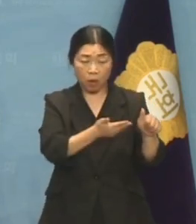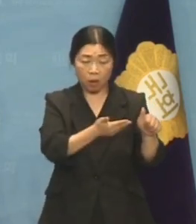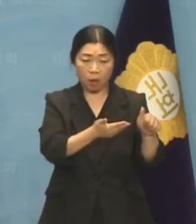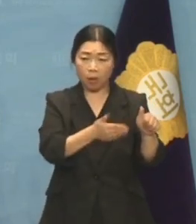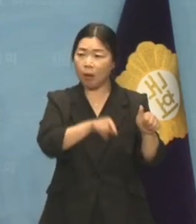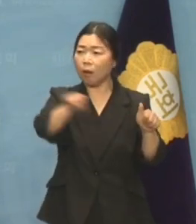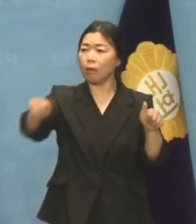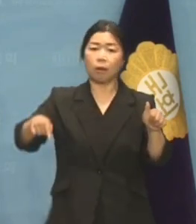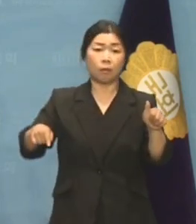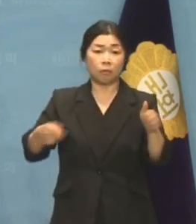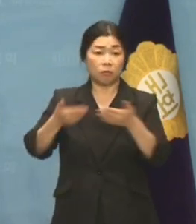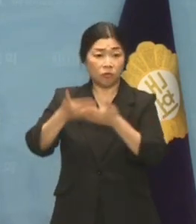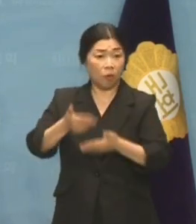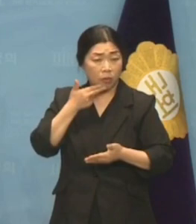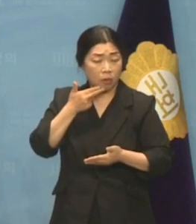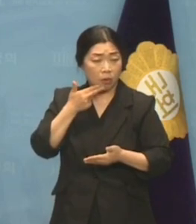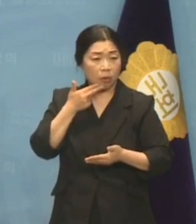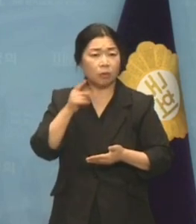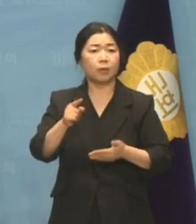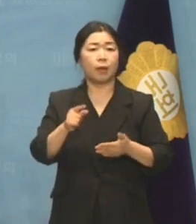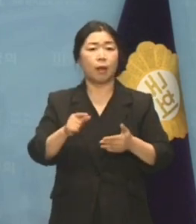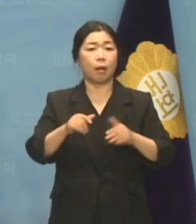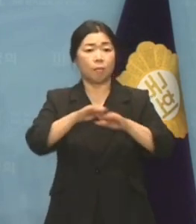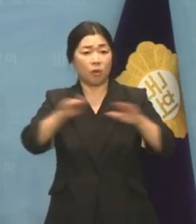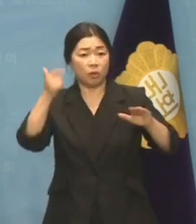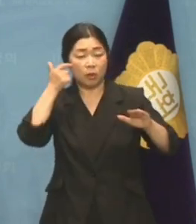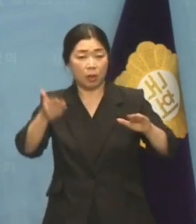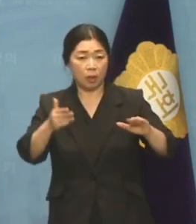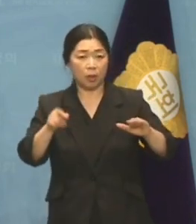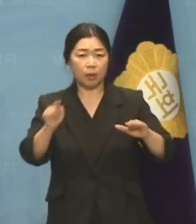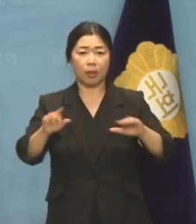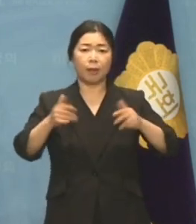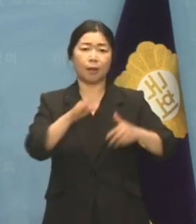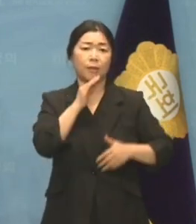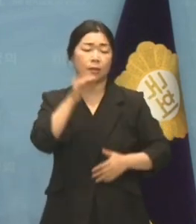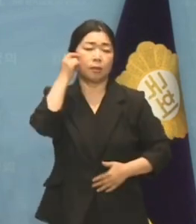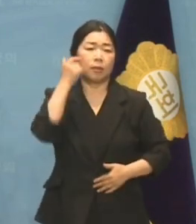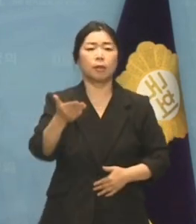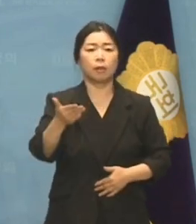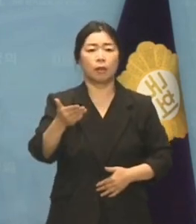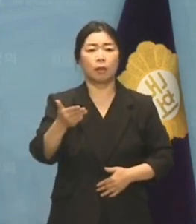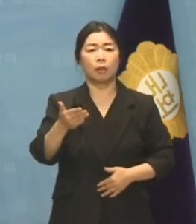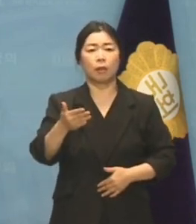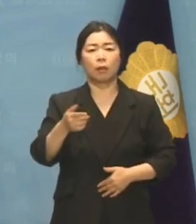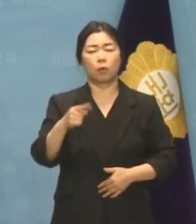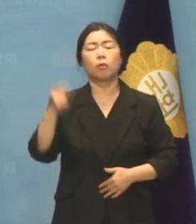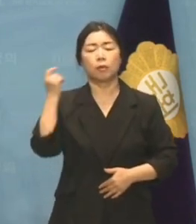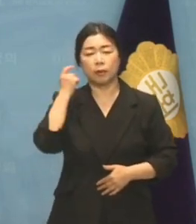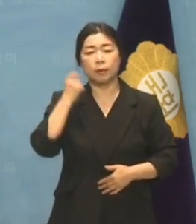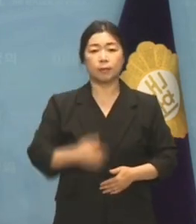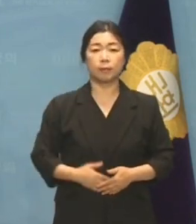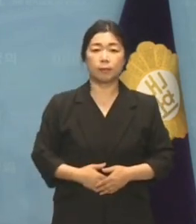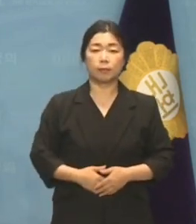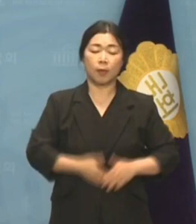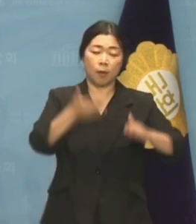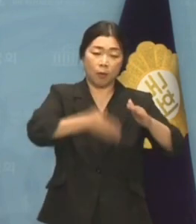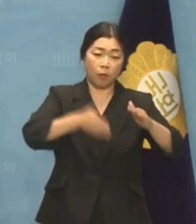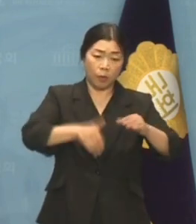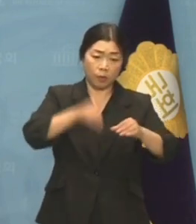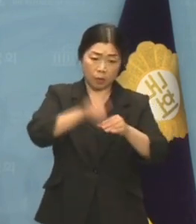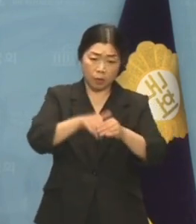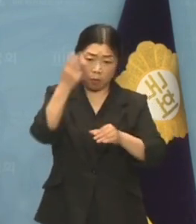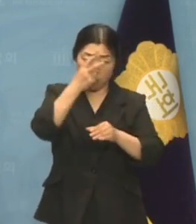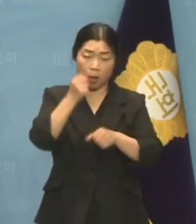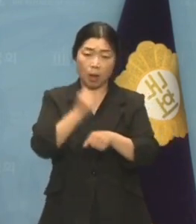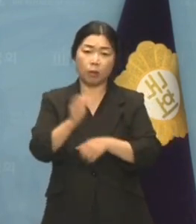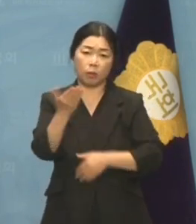그것이 평등이냐 이게 나라냐라는 말로 들립니다. 공명정대학의 선거를 관리해야